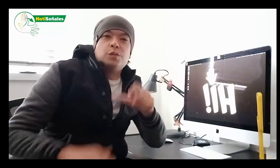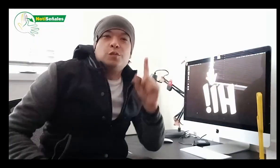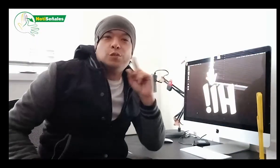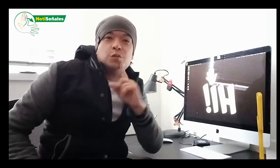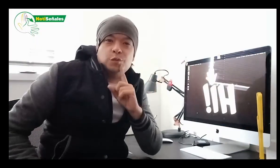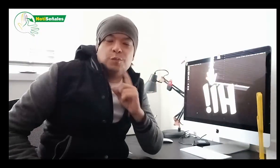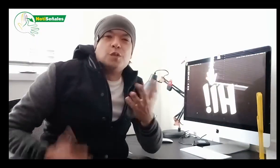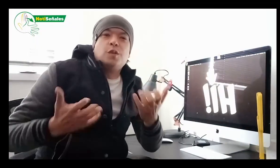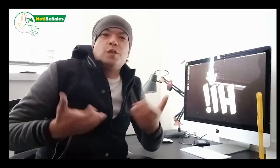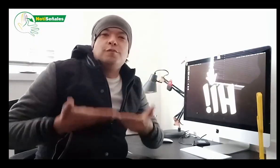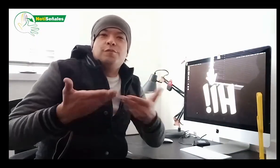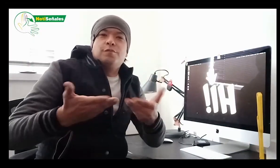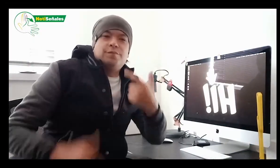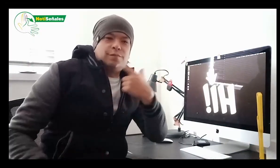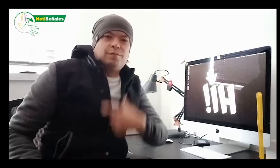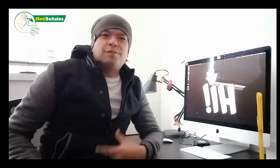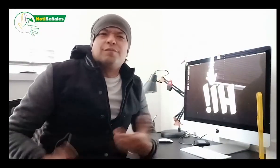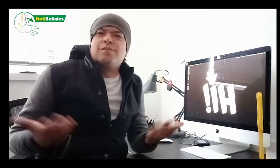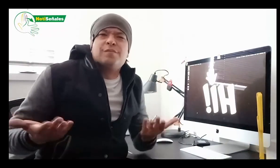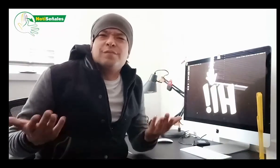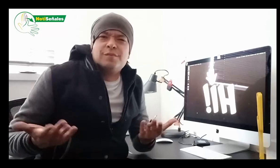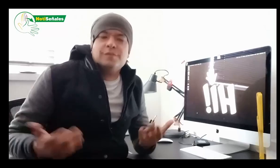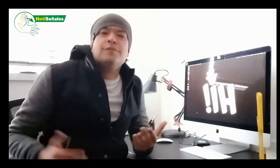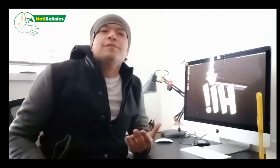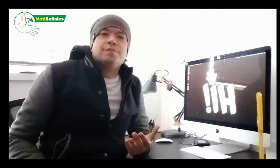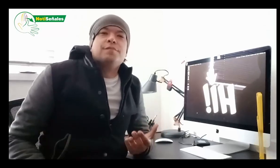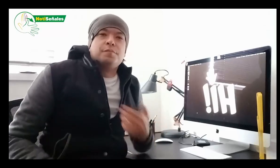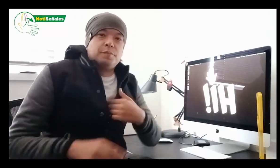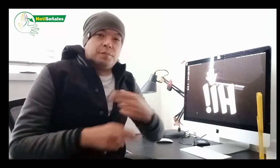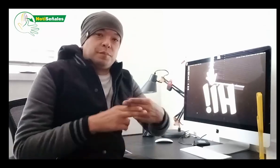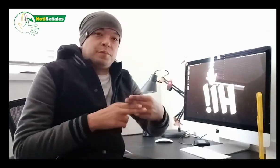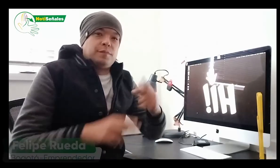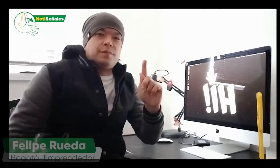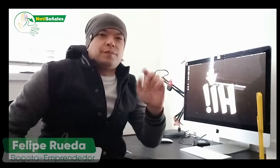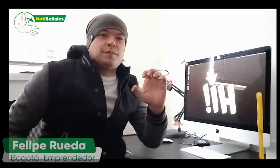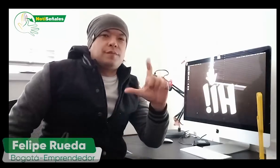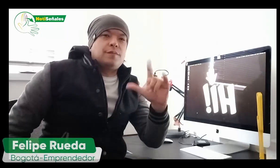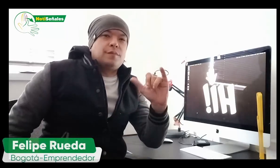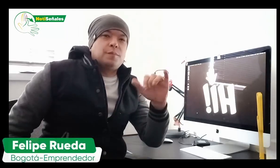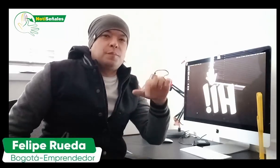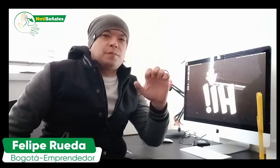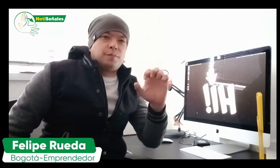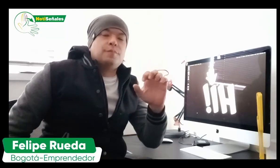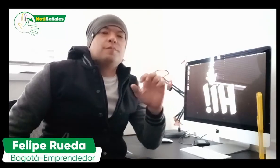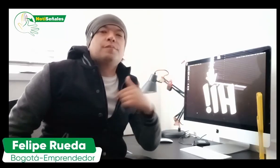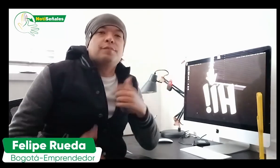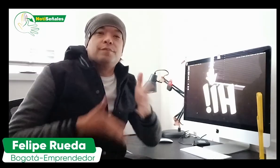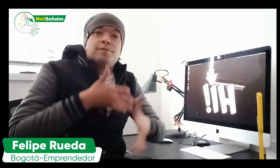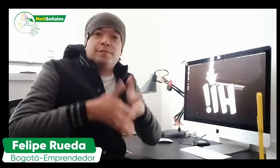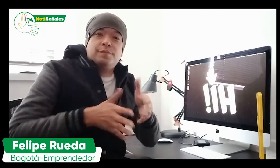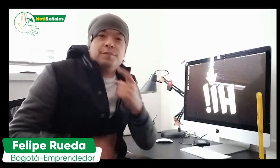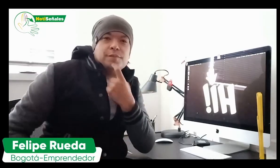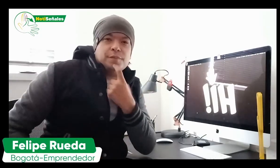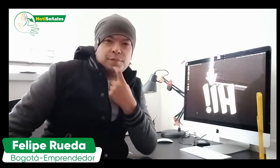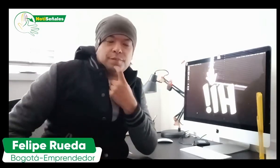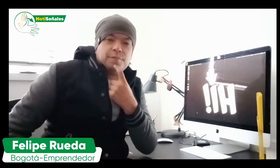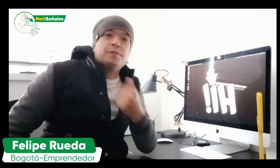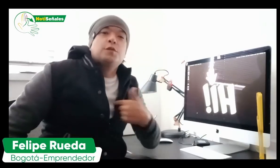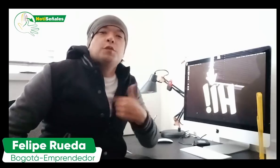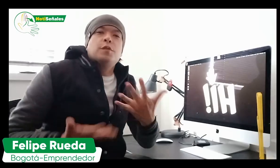comunidad sorda quiero presentarme soy Felipe esta es mi seña y